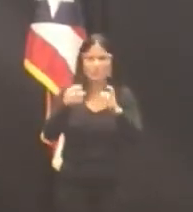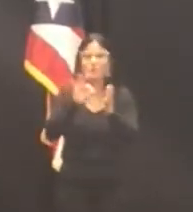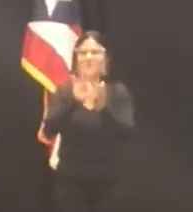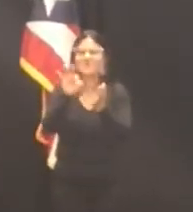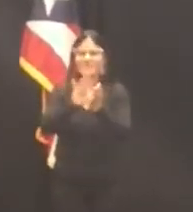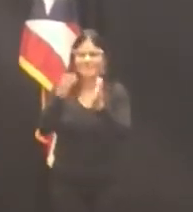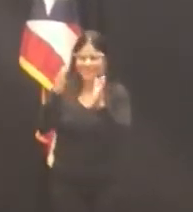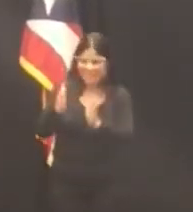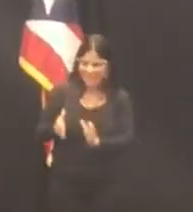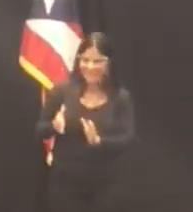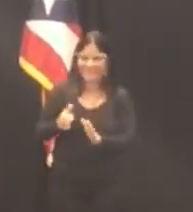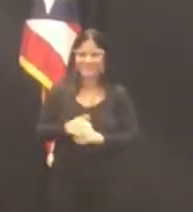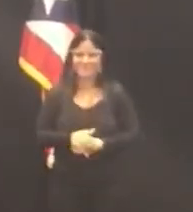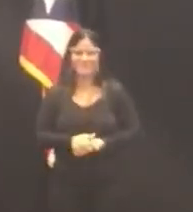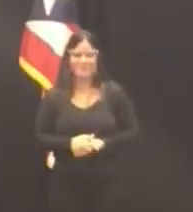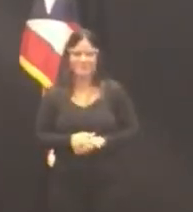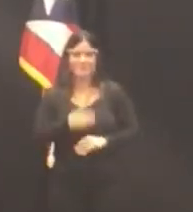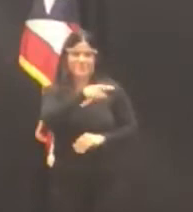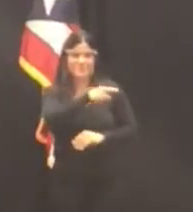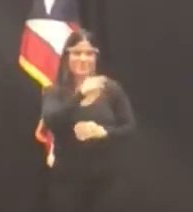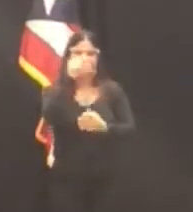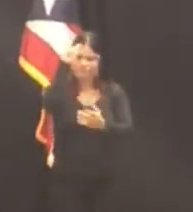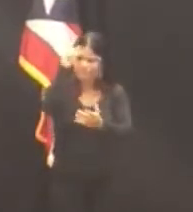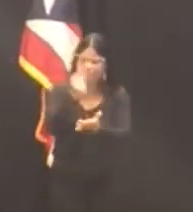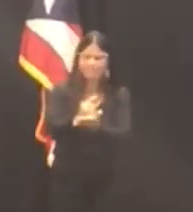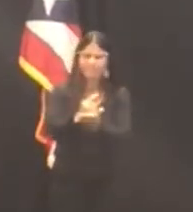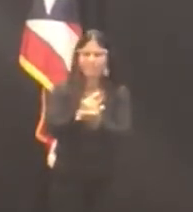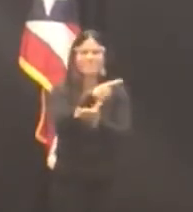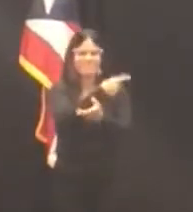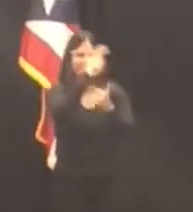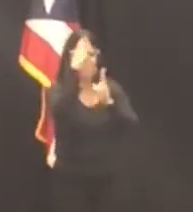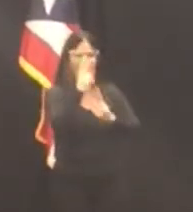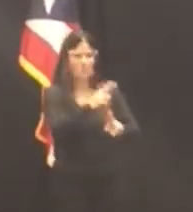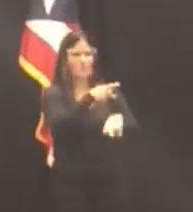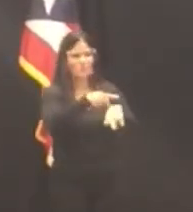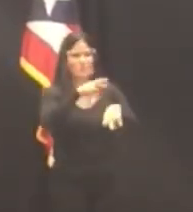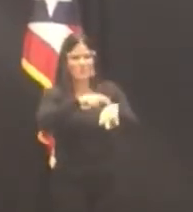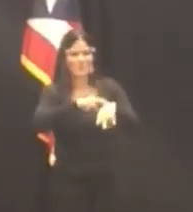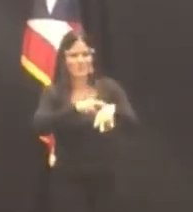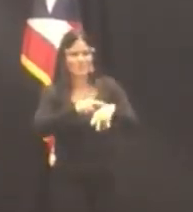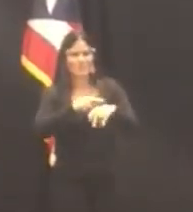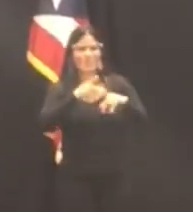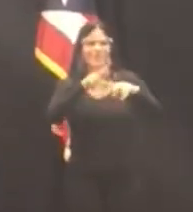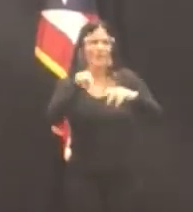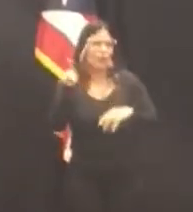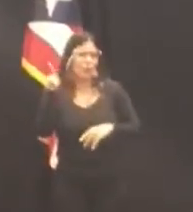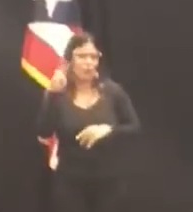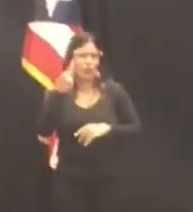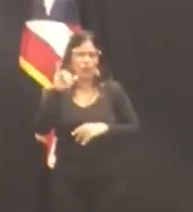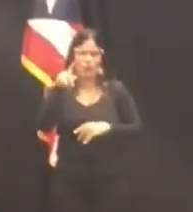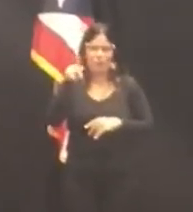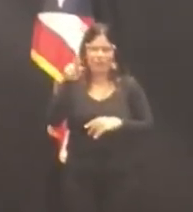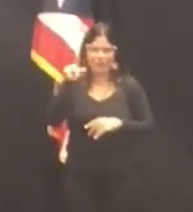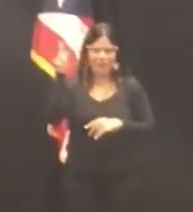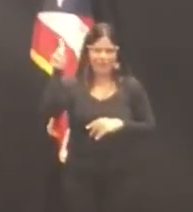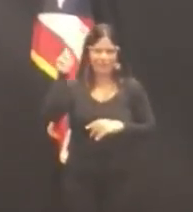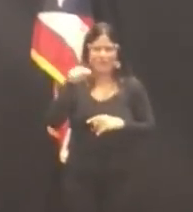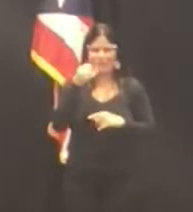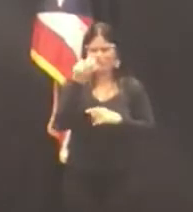siendo graduado con honores en la Universidad de Puerto Rico, recinto de Río Piedras, en el 1978.